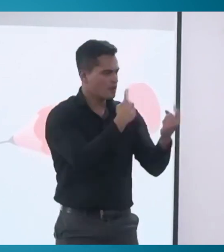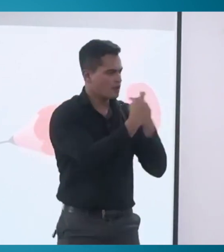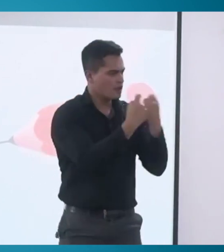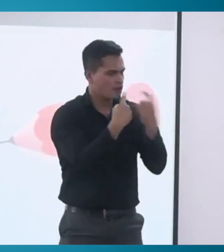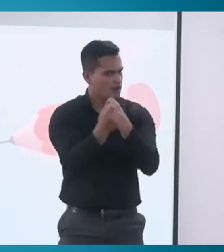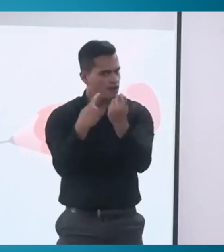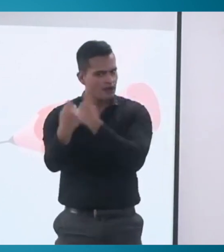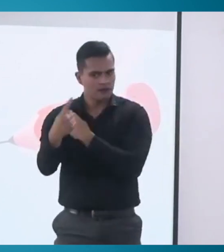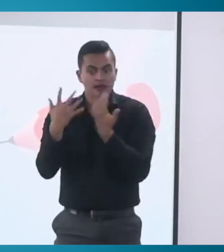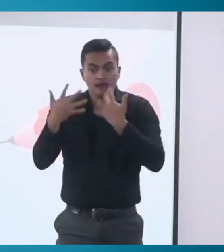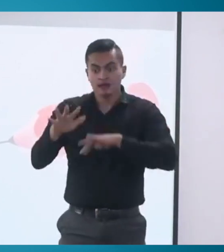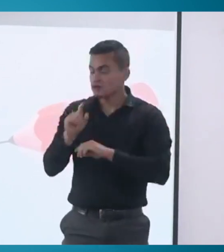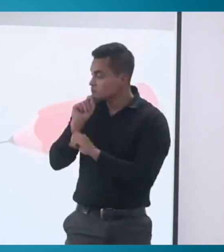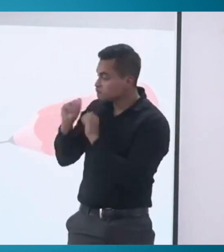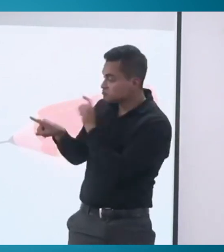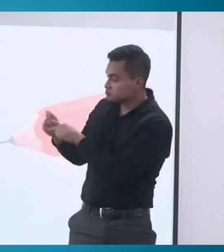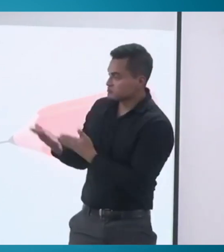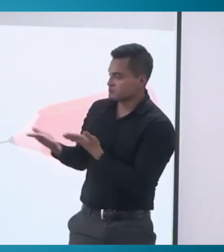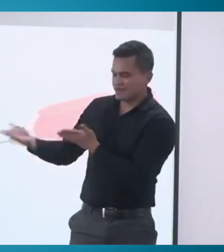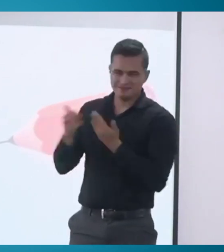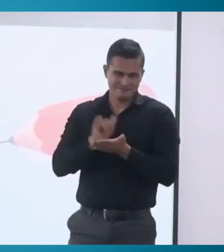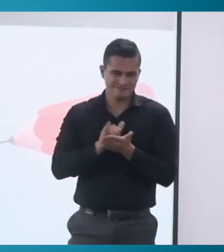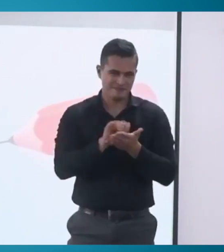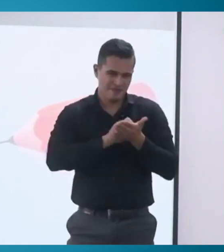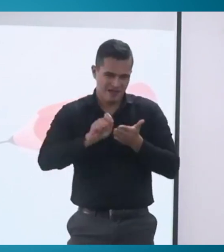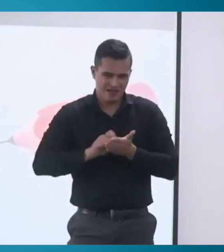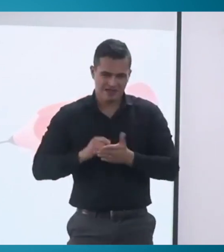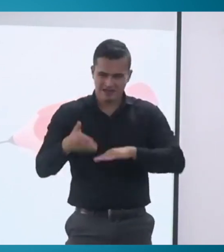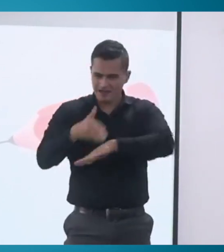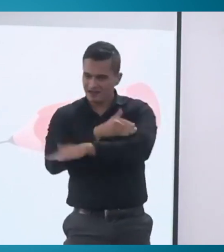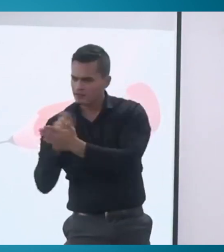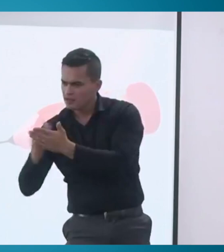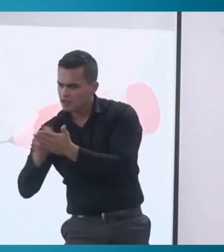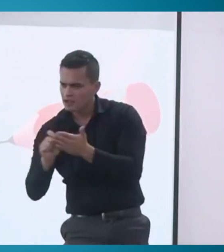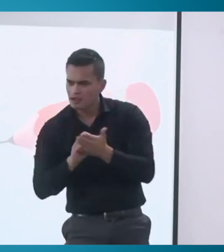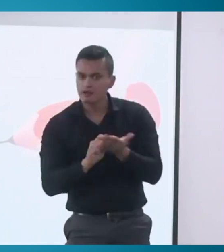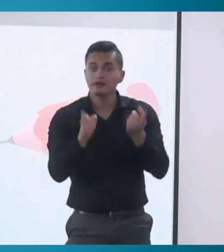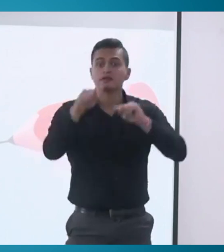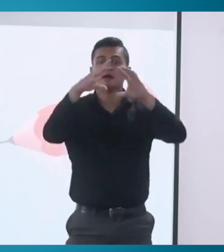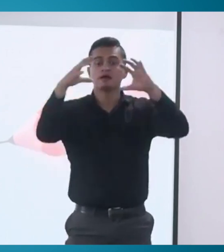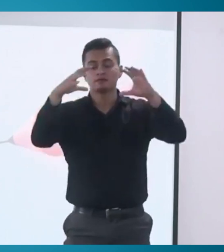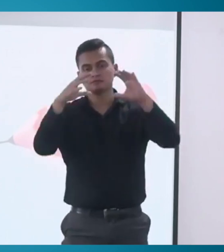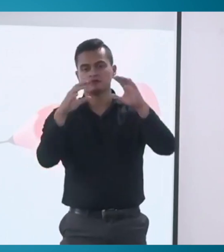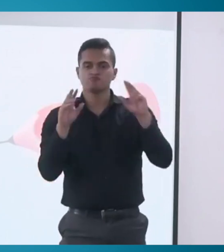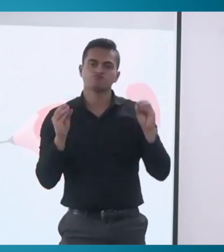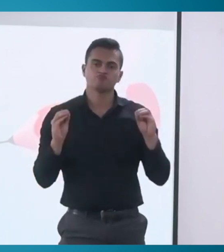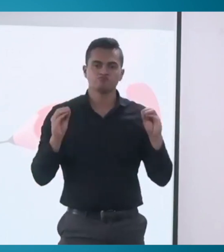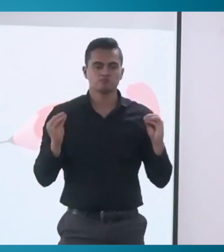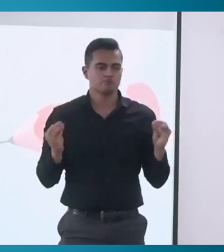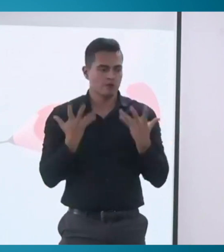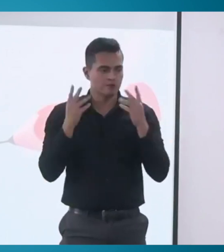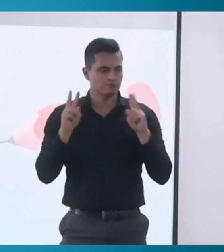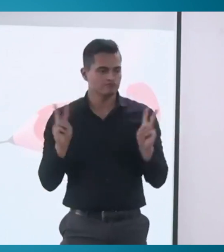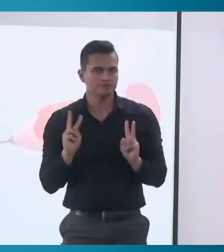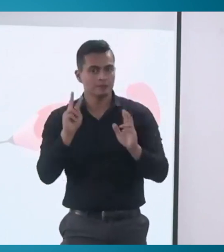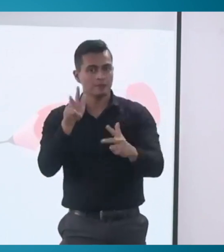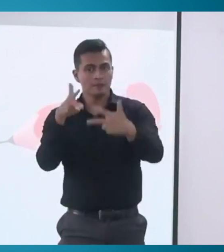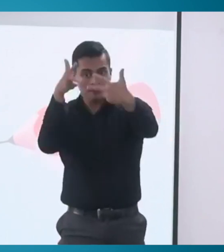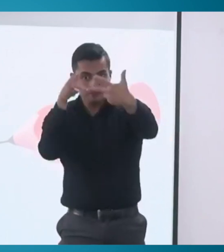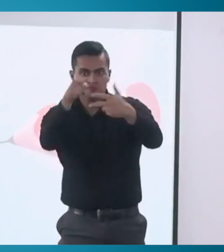todos ustedes y de las personas que están vía streaming para que los conferencistas puedan ir